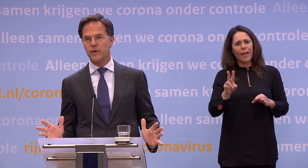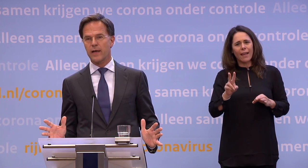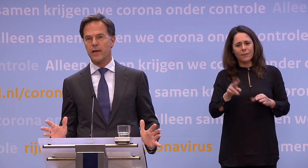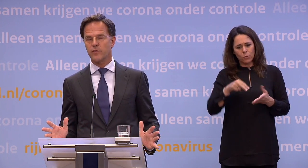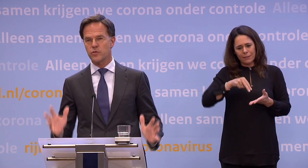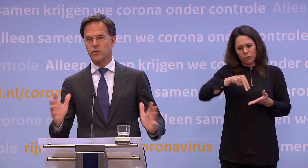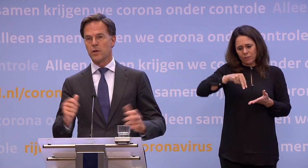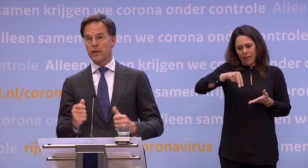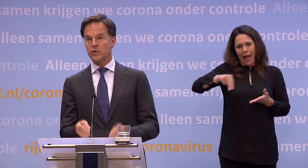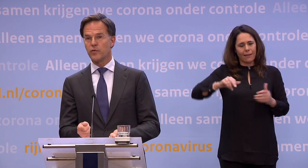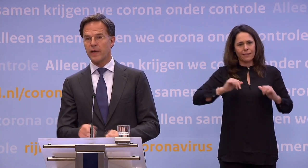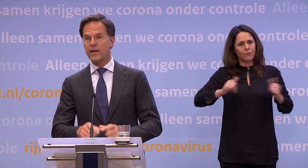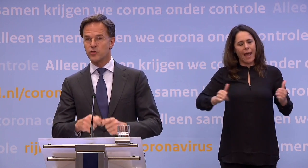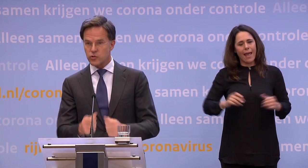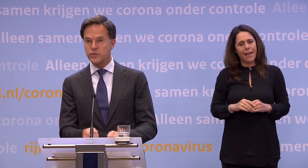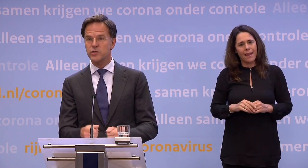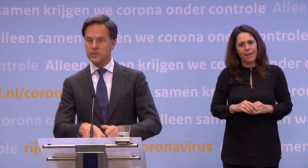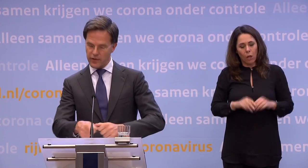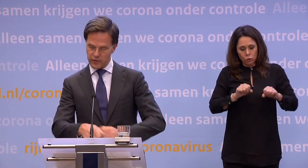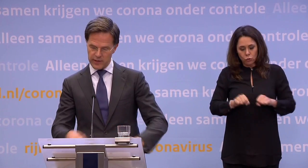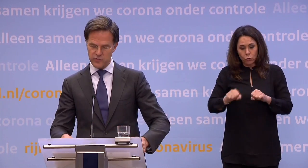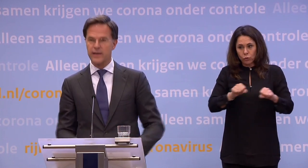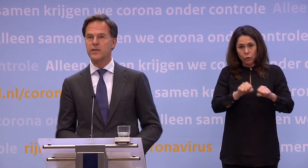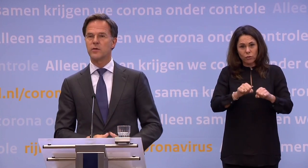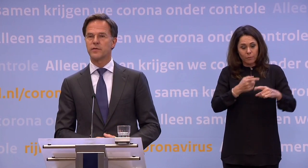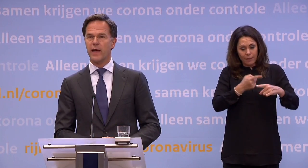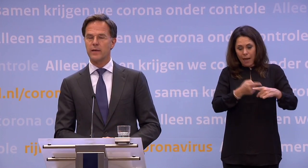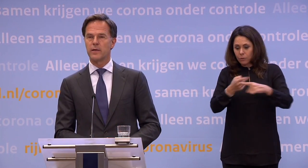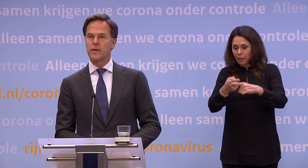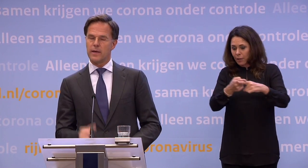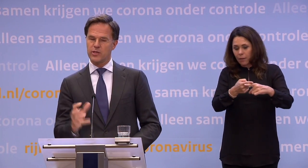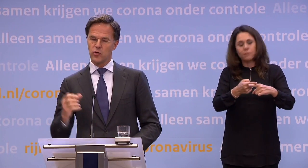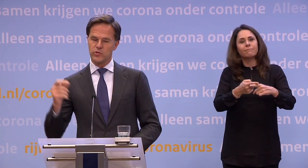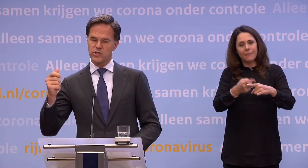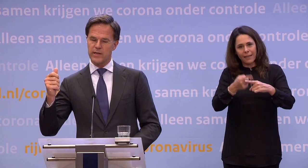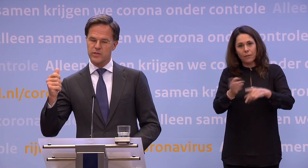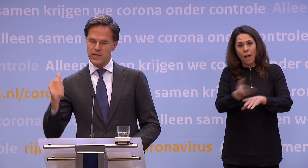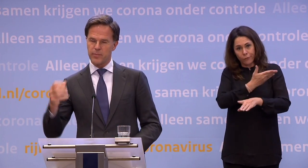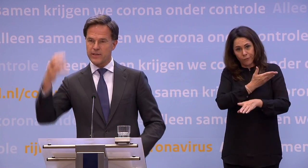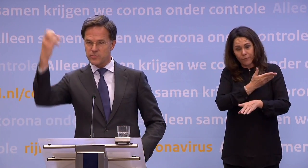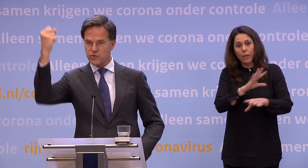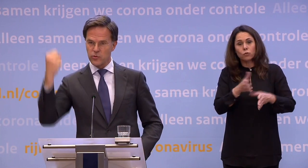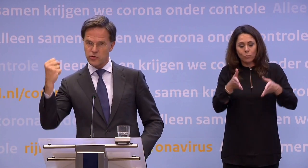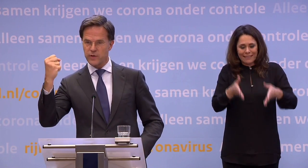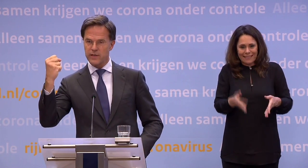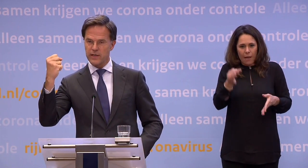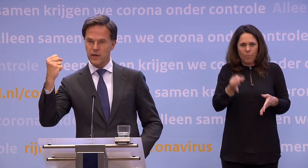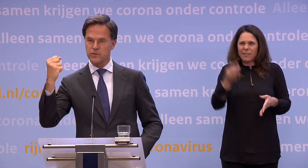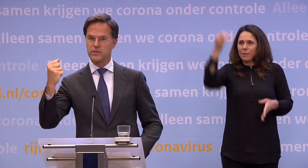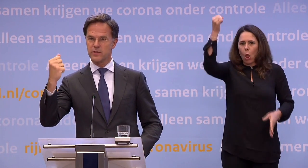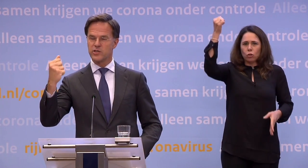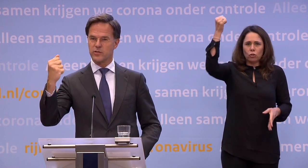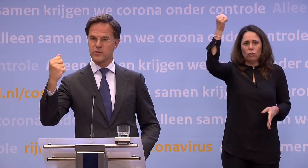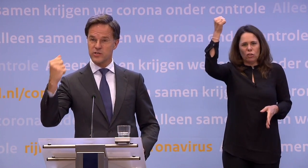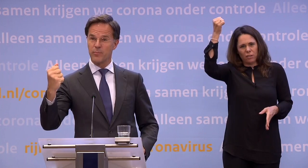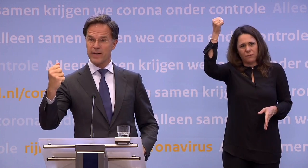staanplaatsen worden vrijgegeven. Dus in het OV geldt de stoeltjes die afgekruist waren, die kunnen weer vrij. En soms zijn er staanplaatsen met zo'n lus waar je in